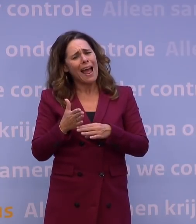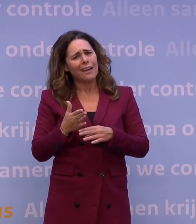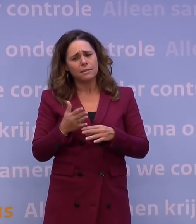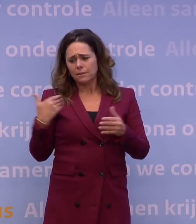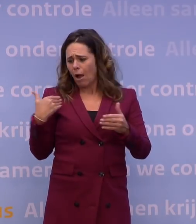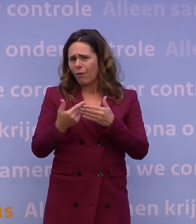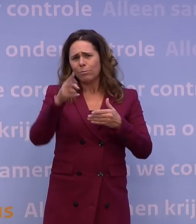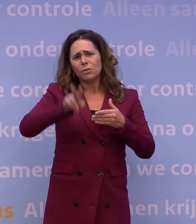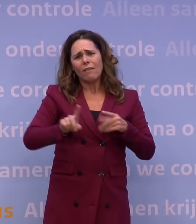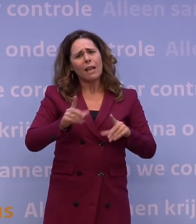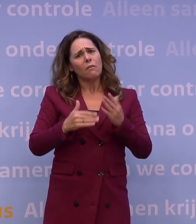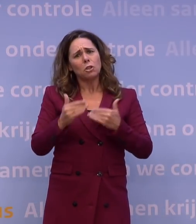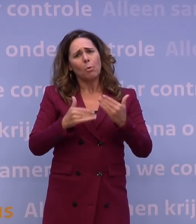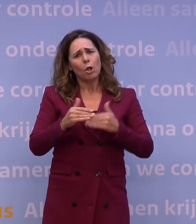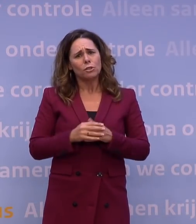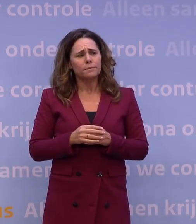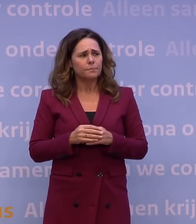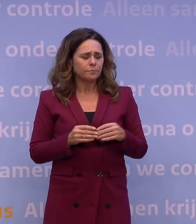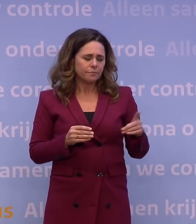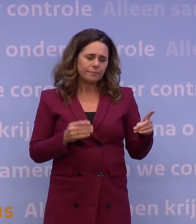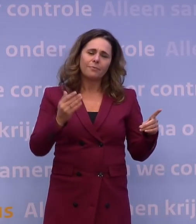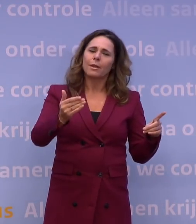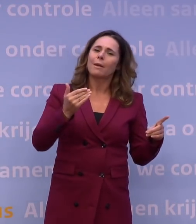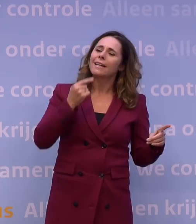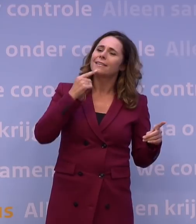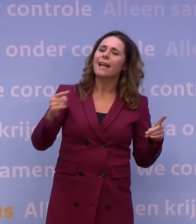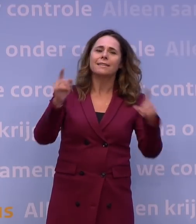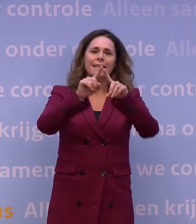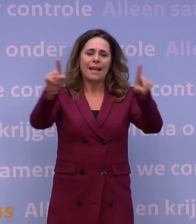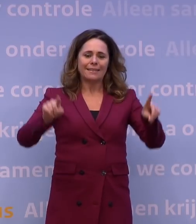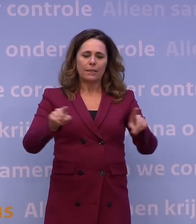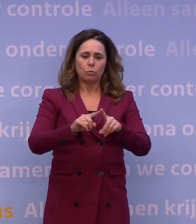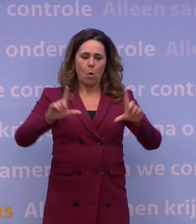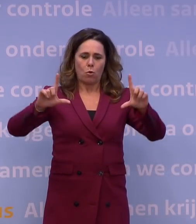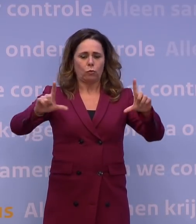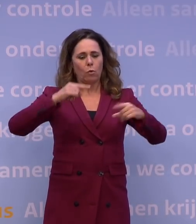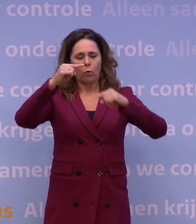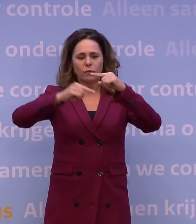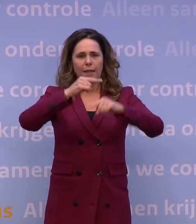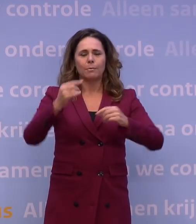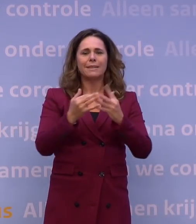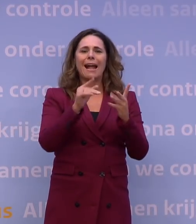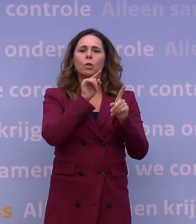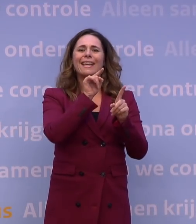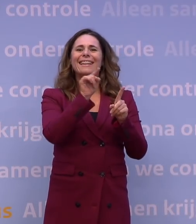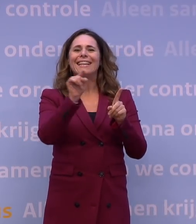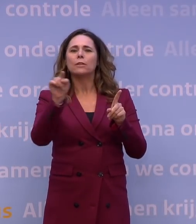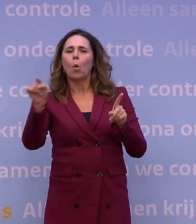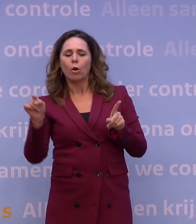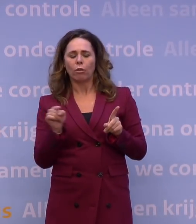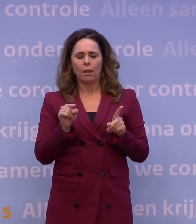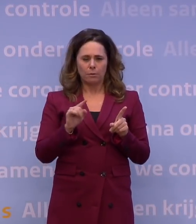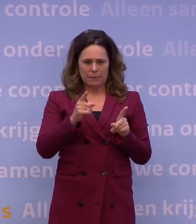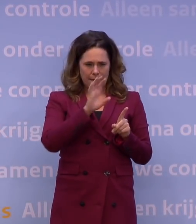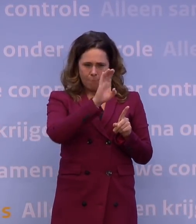gebeurd? Nee, wat we altijd hebben gezegd is dat wij een dashboard zouden ontwikkelen, dat hebben we ook gedaan, met een aantal indicatoren. Indicatoren die ons direct iets